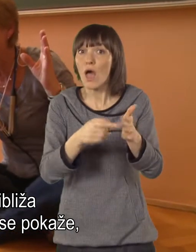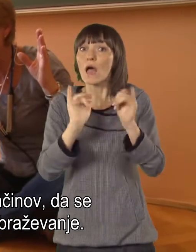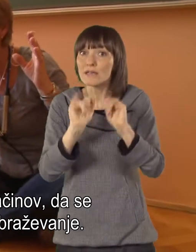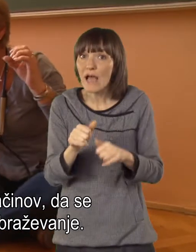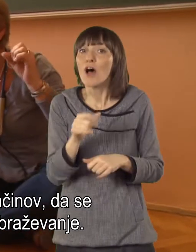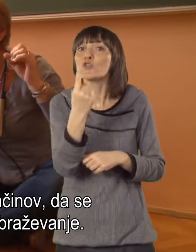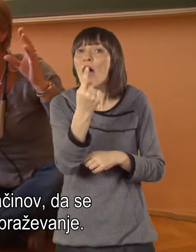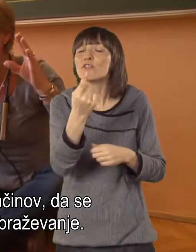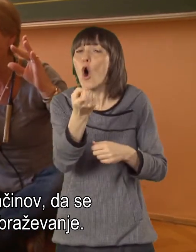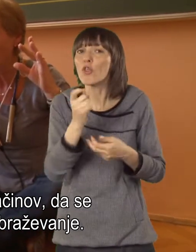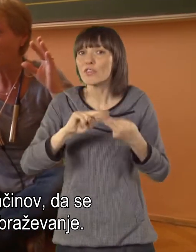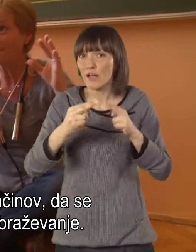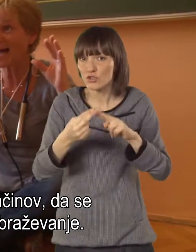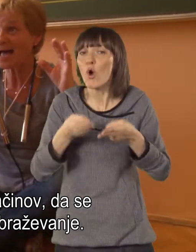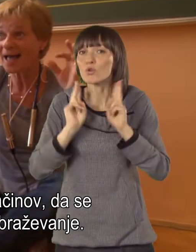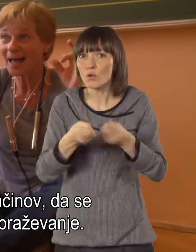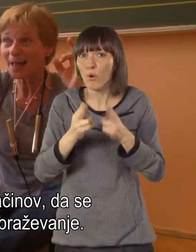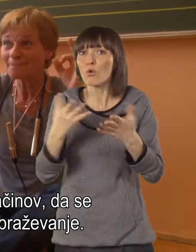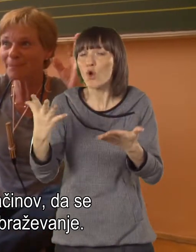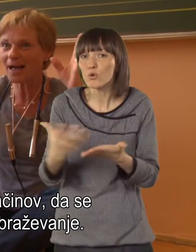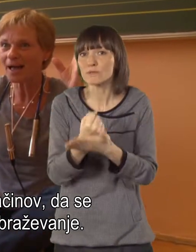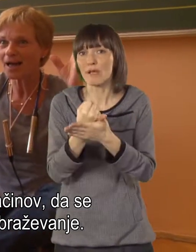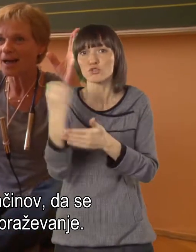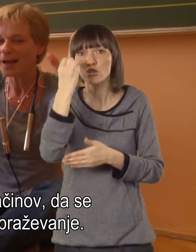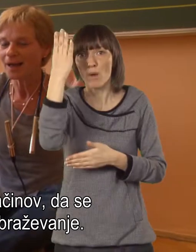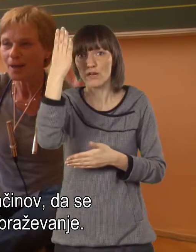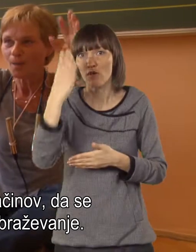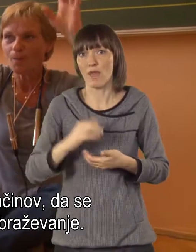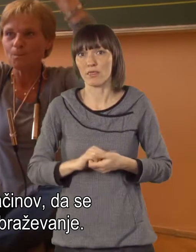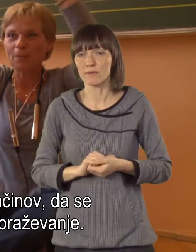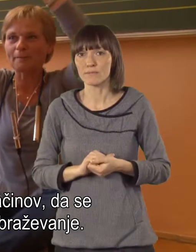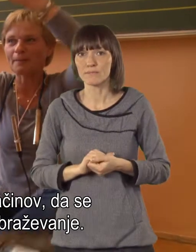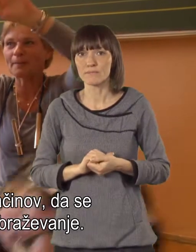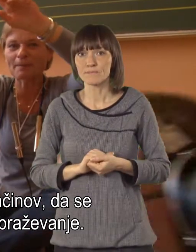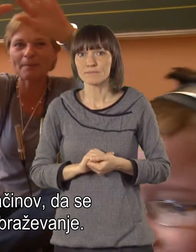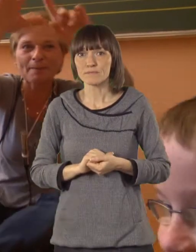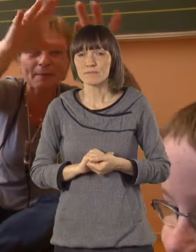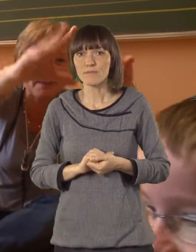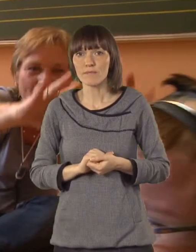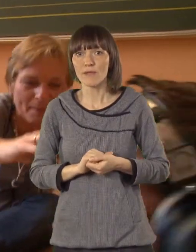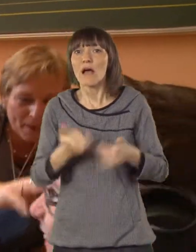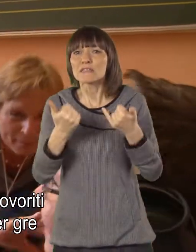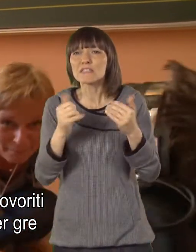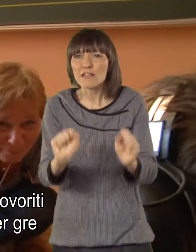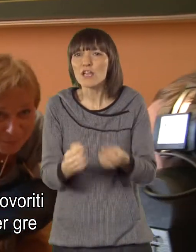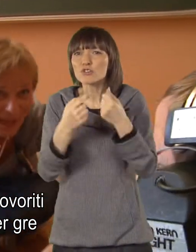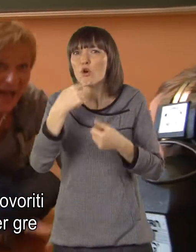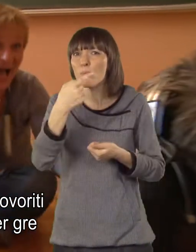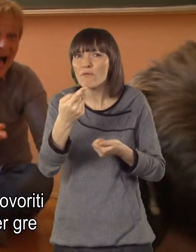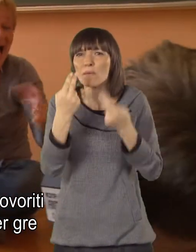pokaže, da je to en od načinov, ki omogoča uspešno izobraževanje. Zdaj je seveda